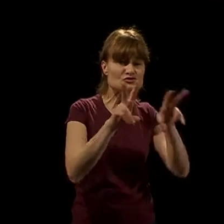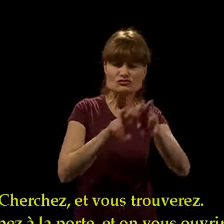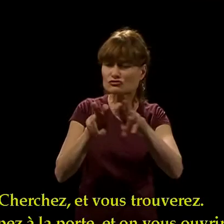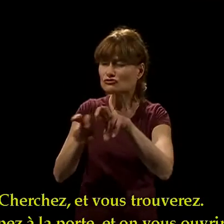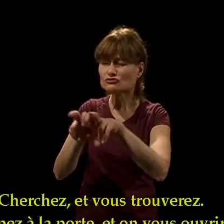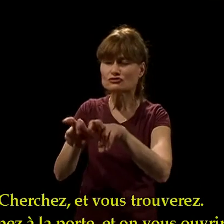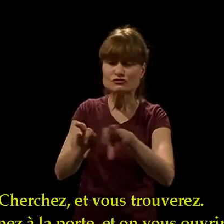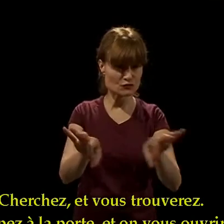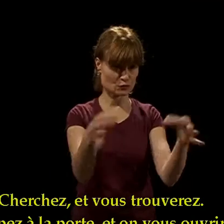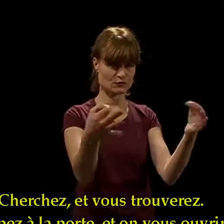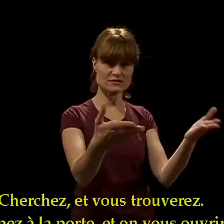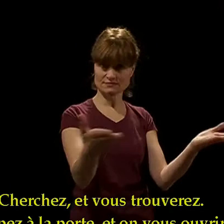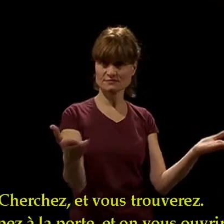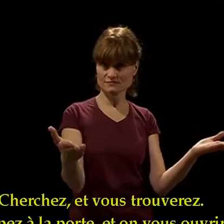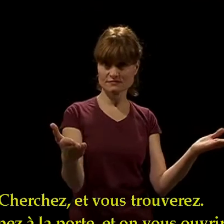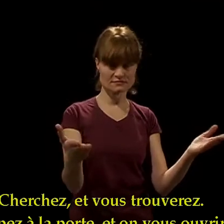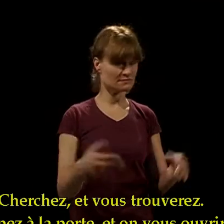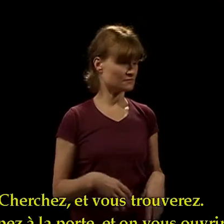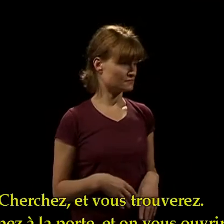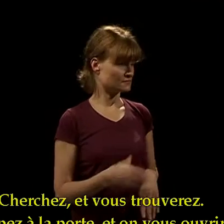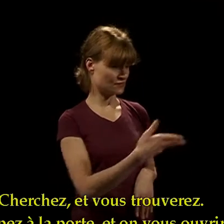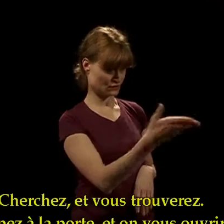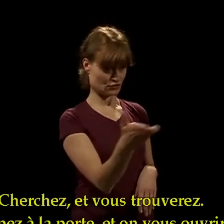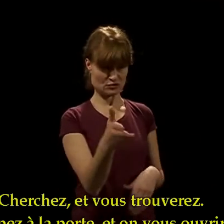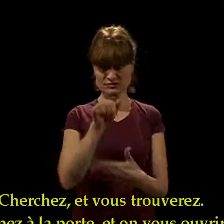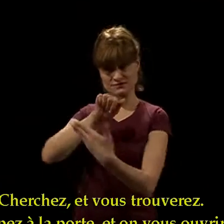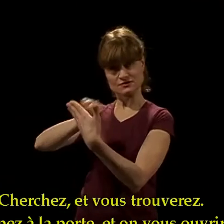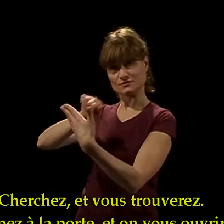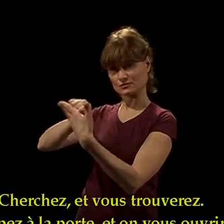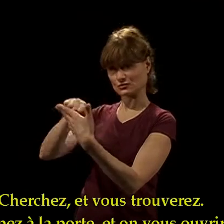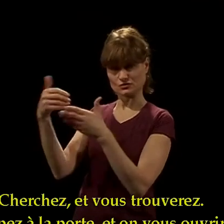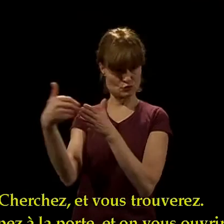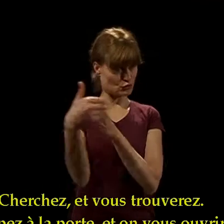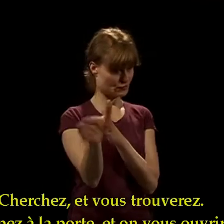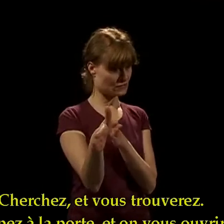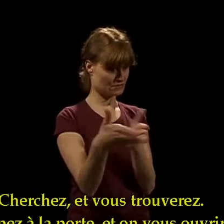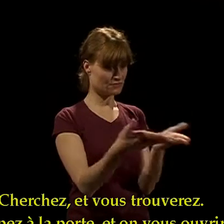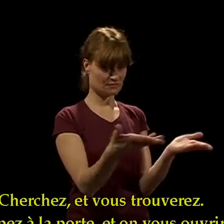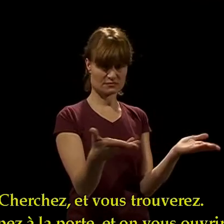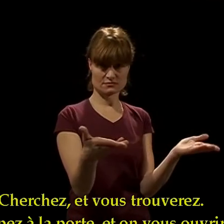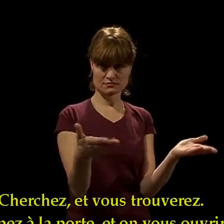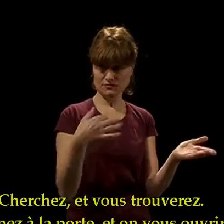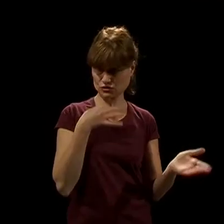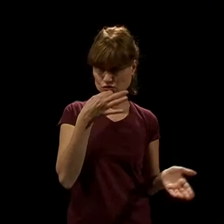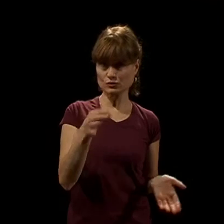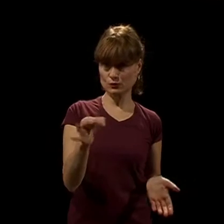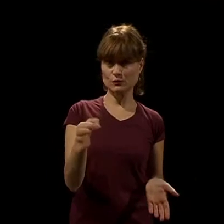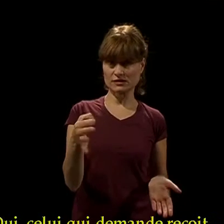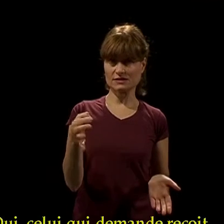Cherchez et vous trouverez. Frappez à la porte et on vous ouvrira.